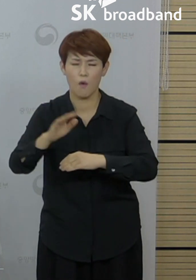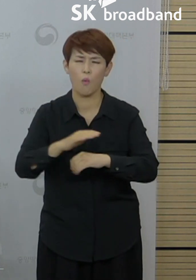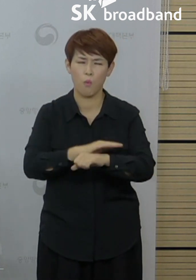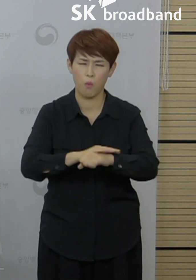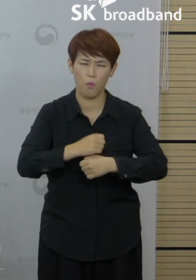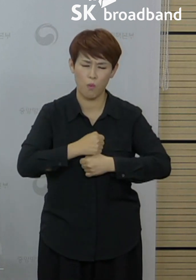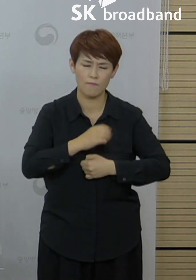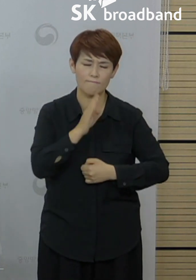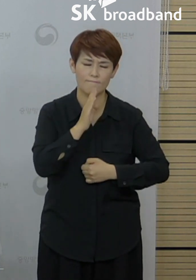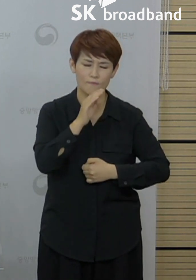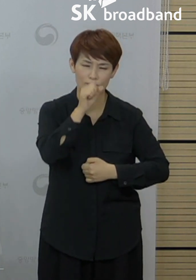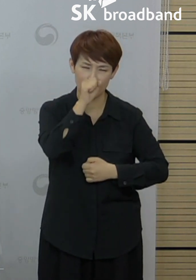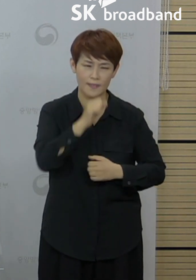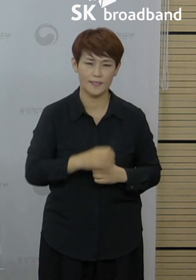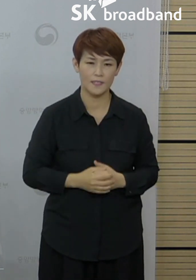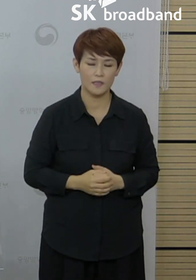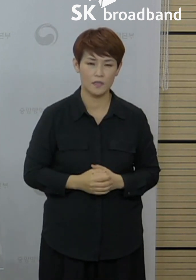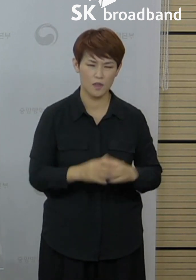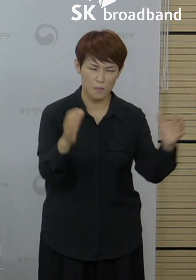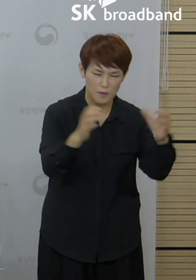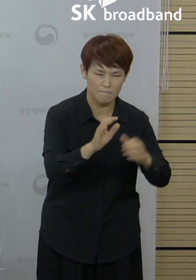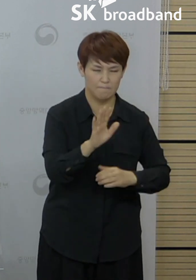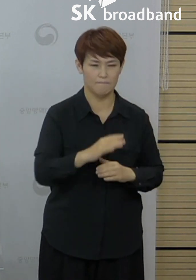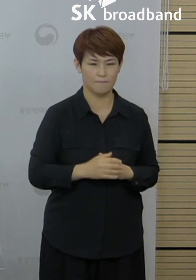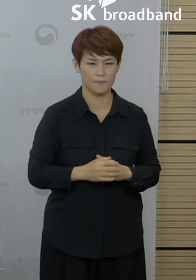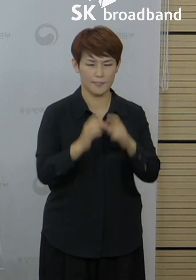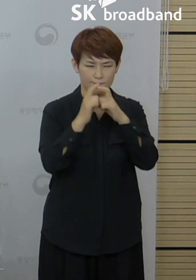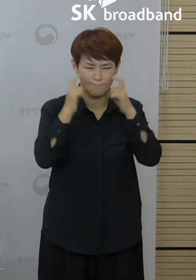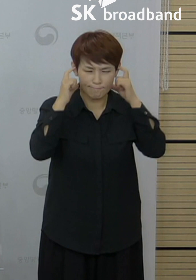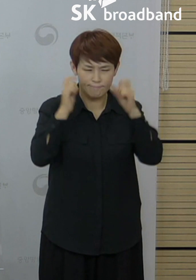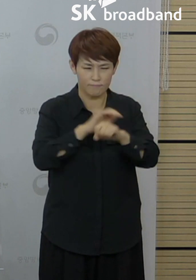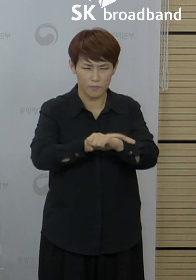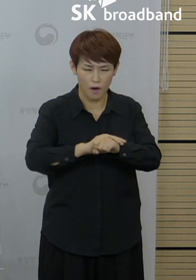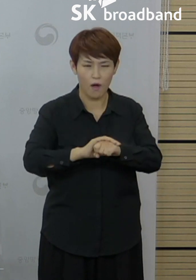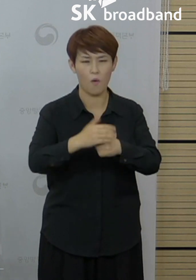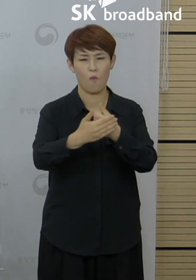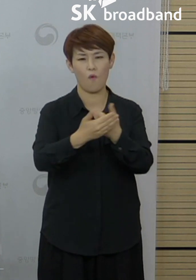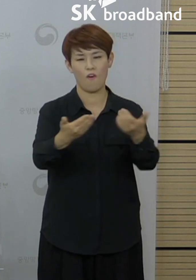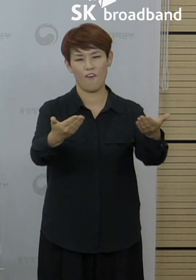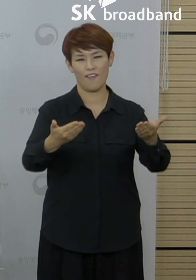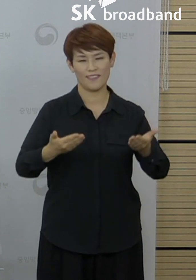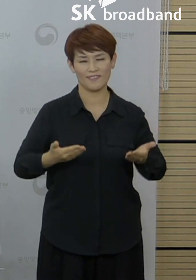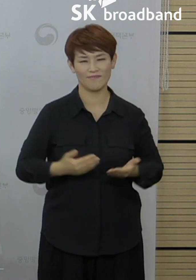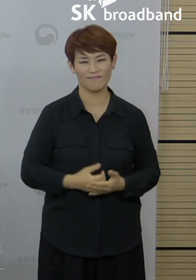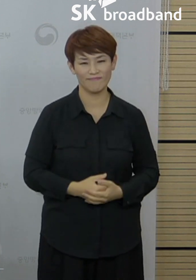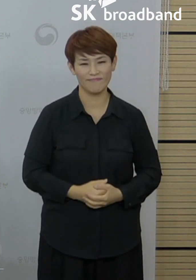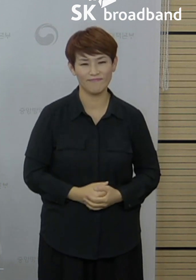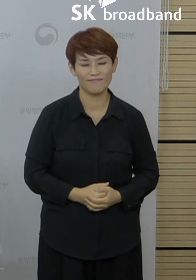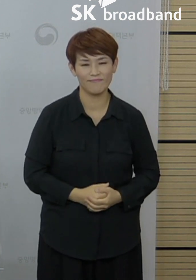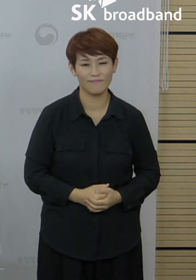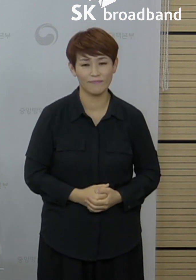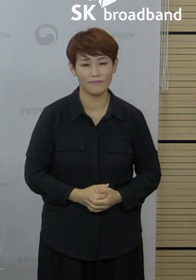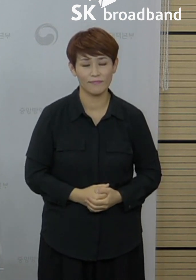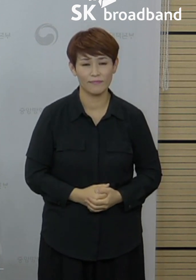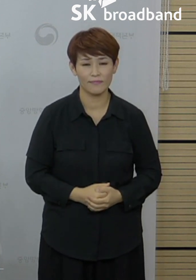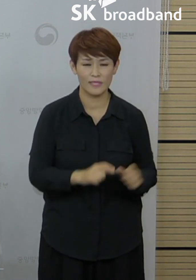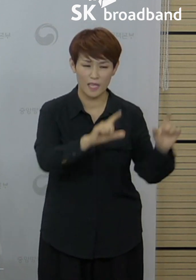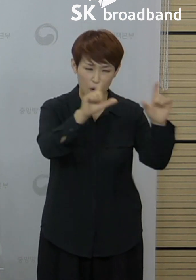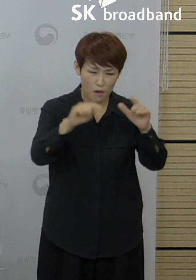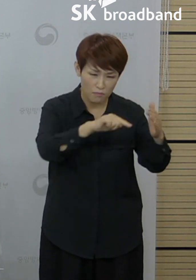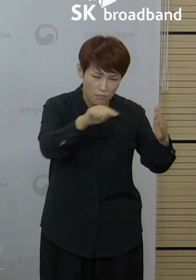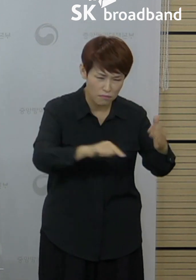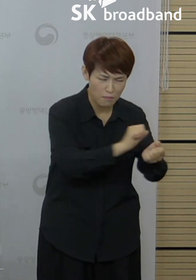모임의 자재 그리고 마스크 착용에 적극적으로 협조해 주고 계십니다. 일상 감염이